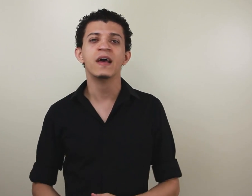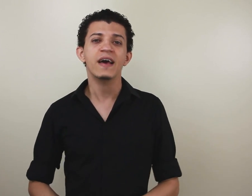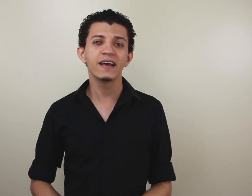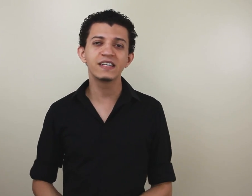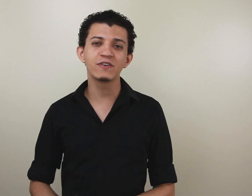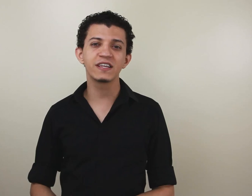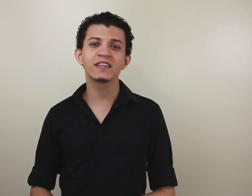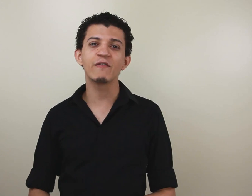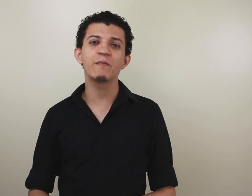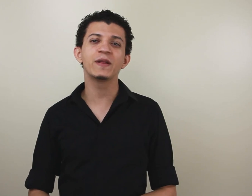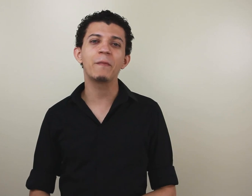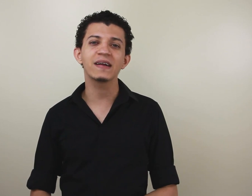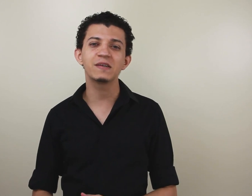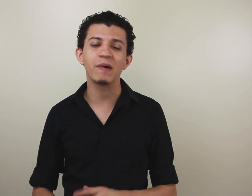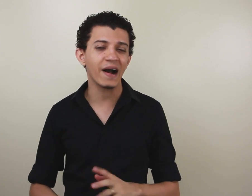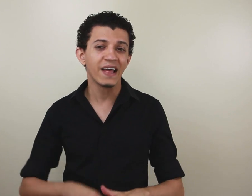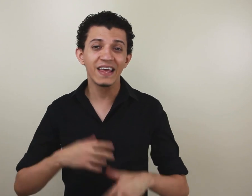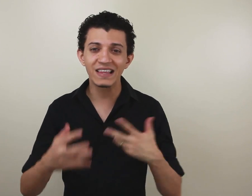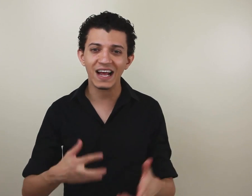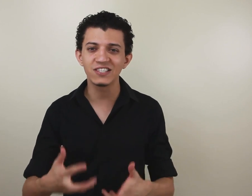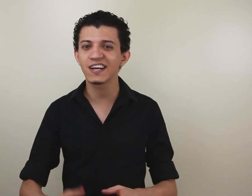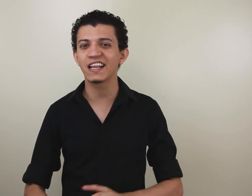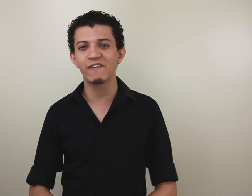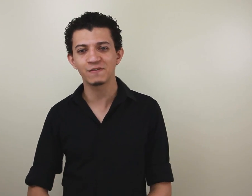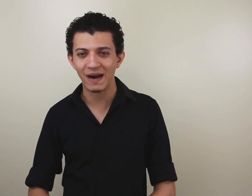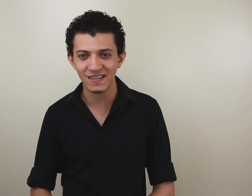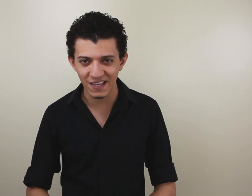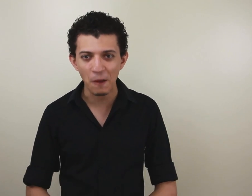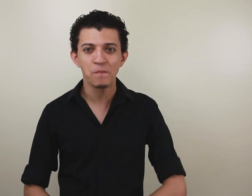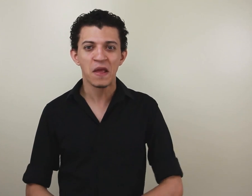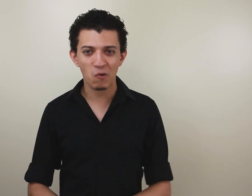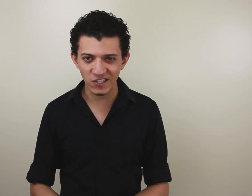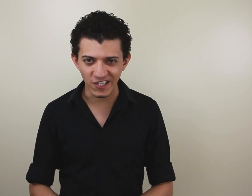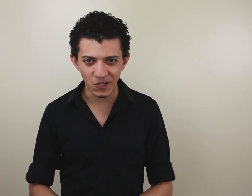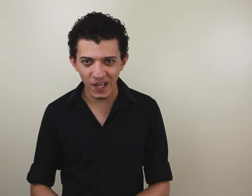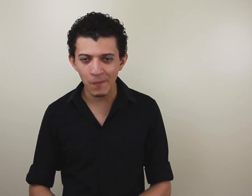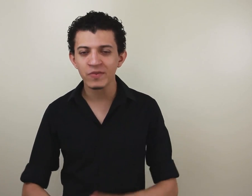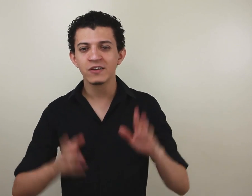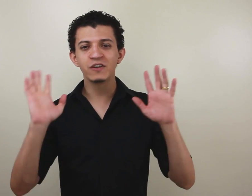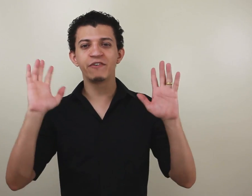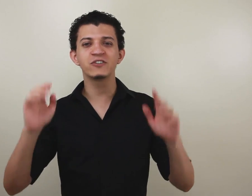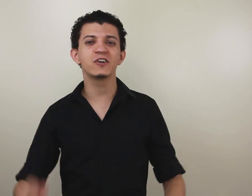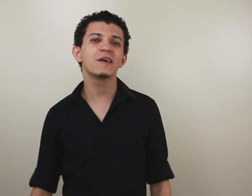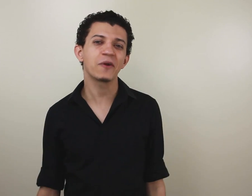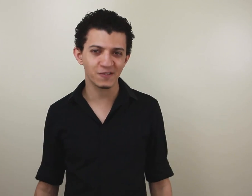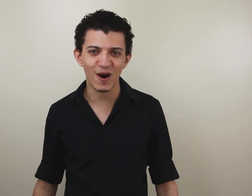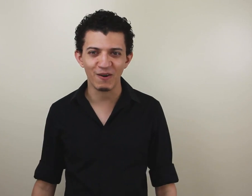e assim você então vai poder participar e interagir cada vez mais aqui com a gente, ok? Te vejo na nossa próxima aula.